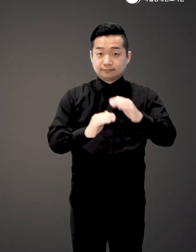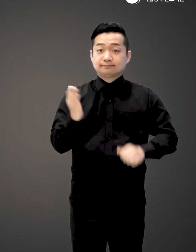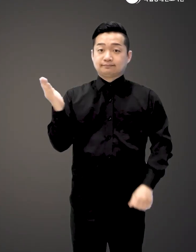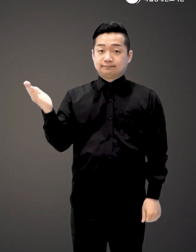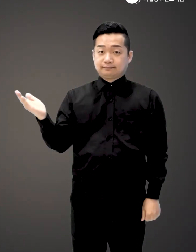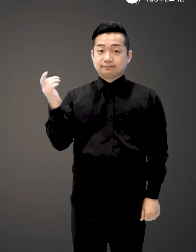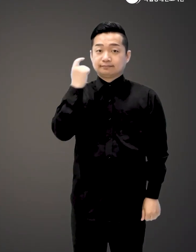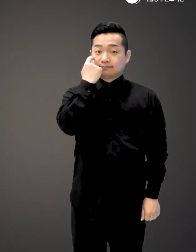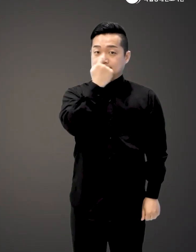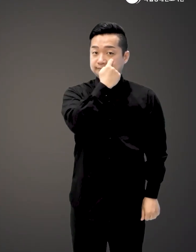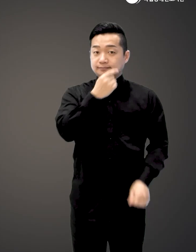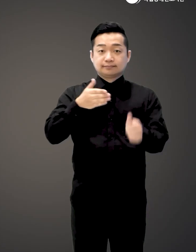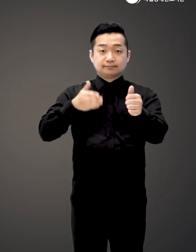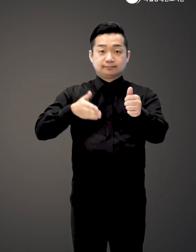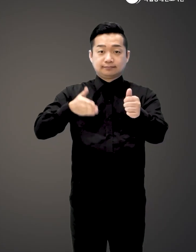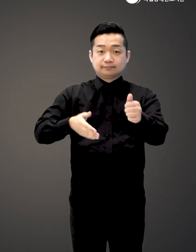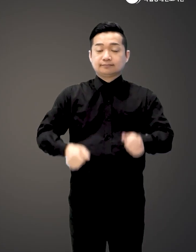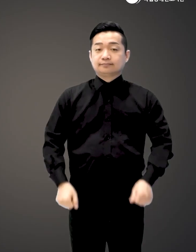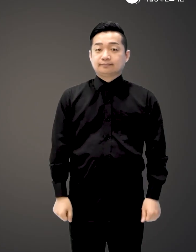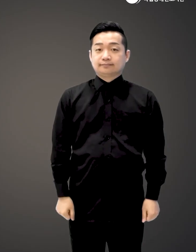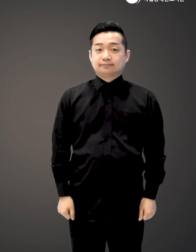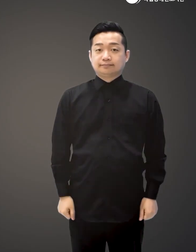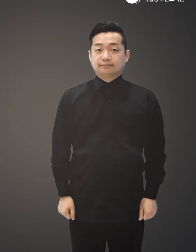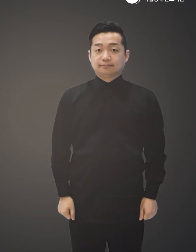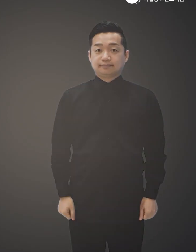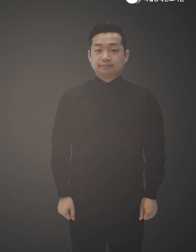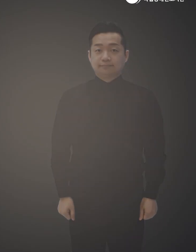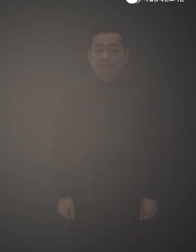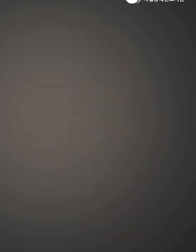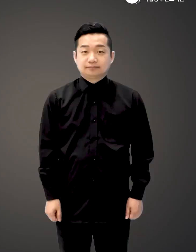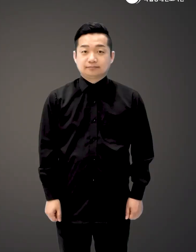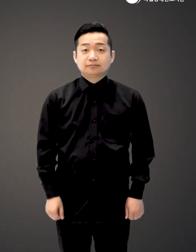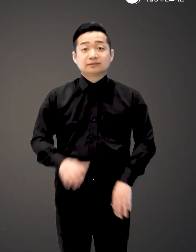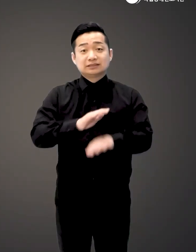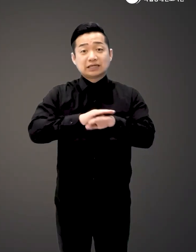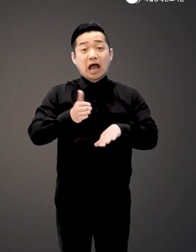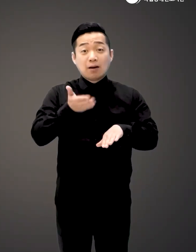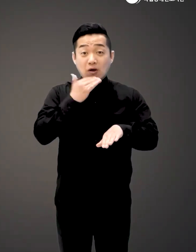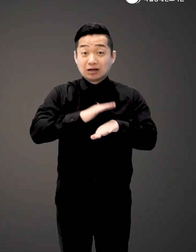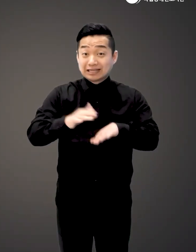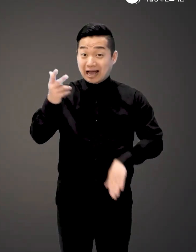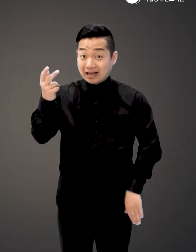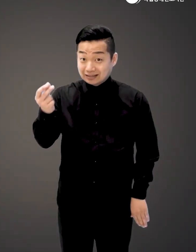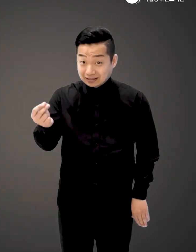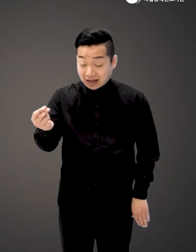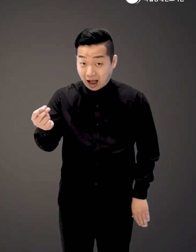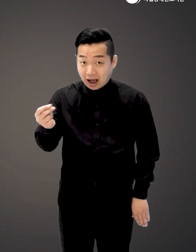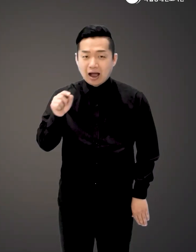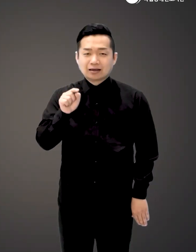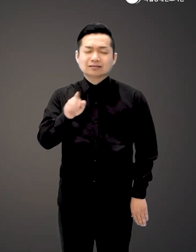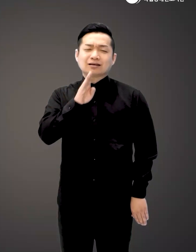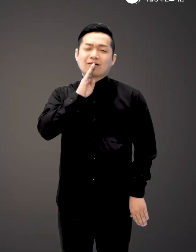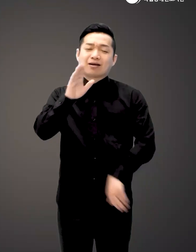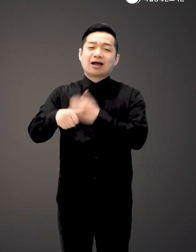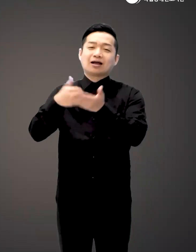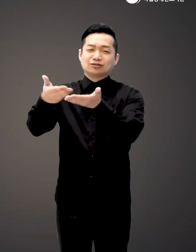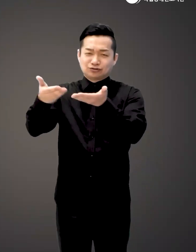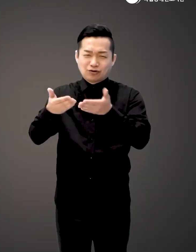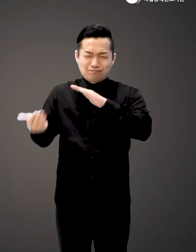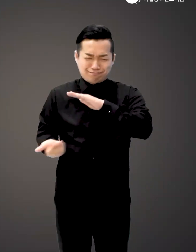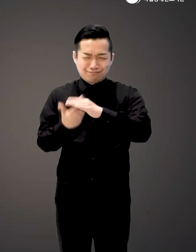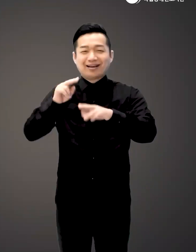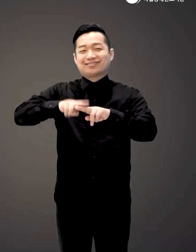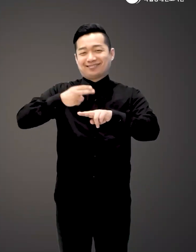저자 홍승권 출판사 파지트 잘 먹고 잘 싸는 것이야말로 신이 주신 최고의